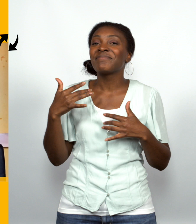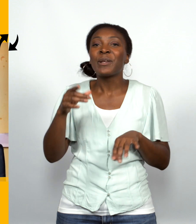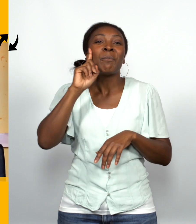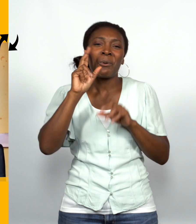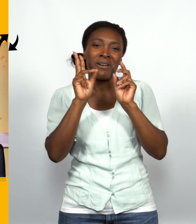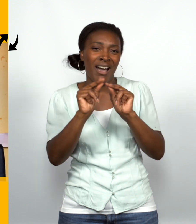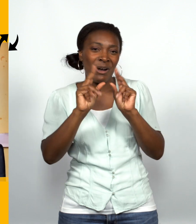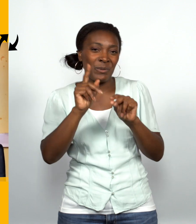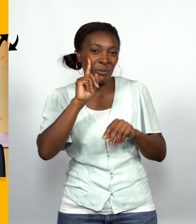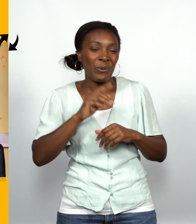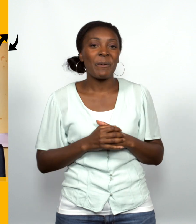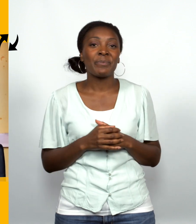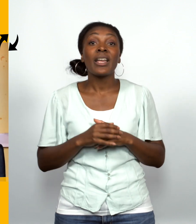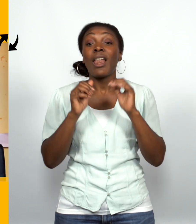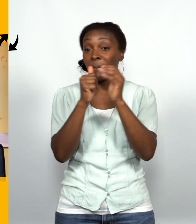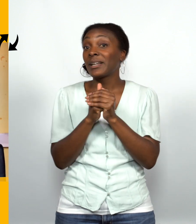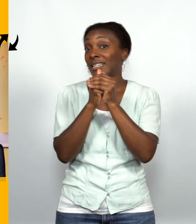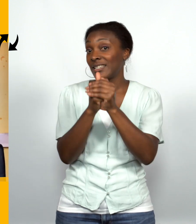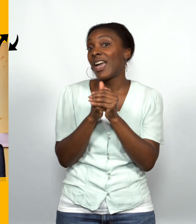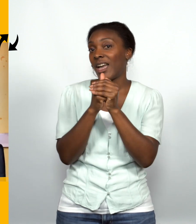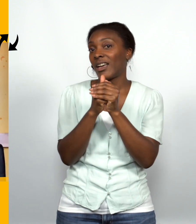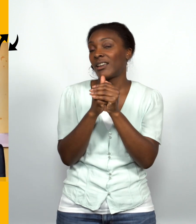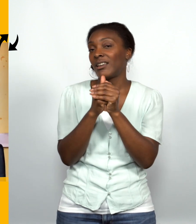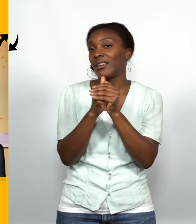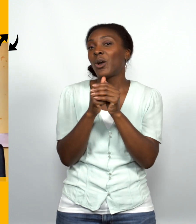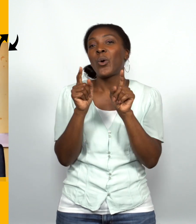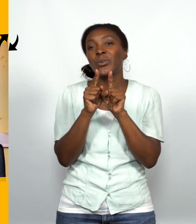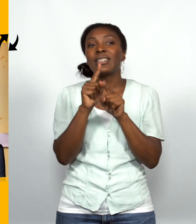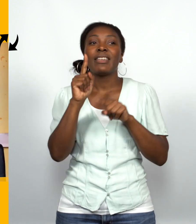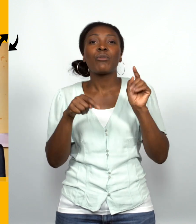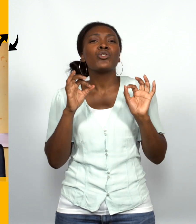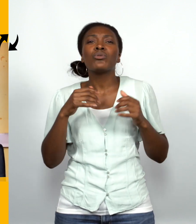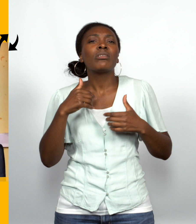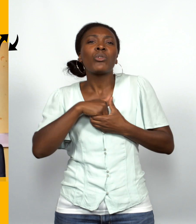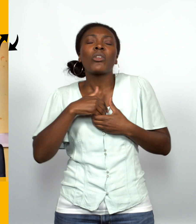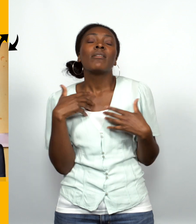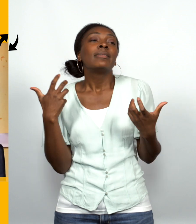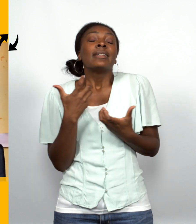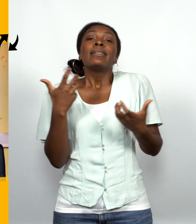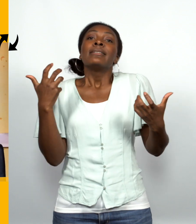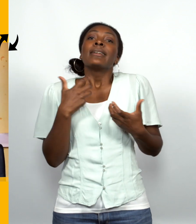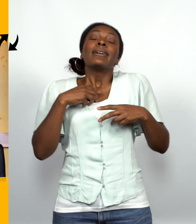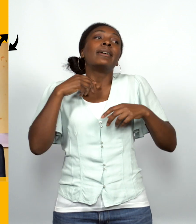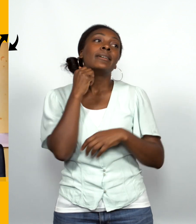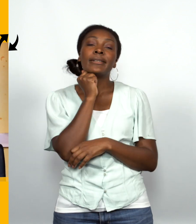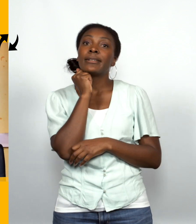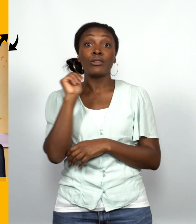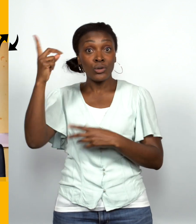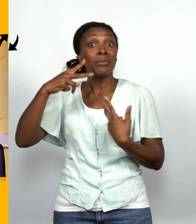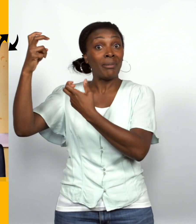pourquoi je vous dis ça ? Parce que la prière, mais aussi la prière, c'est aussi parfois des petits désirs de notre cœur, et en fait Dieu entend. Il